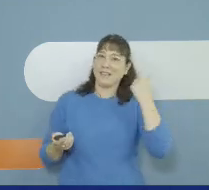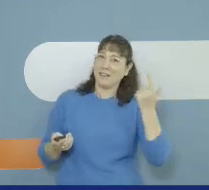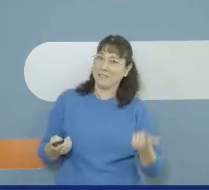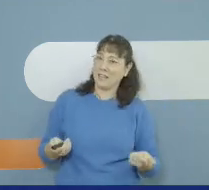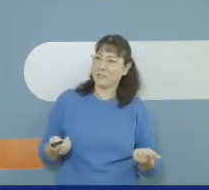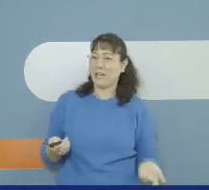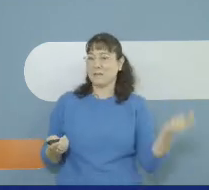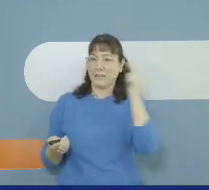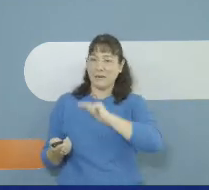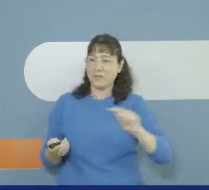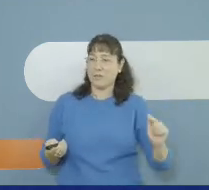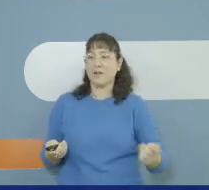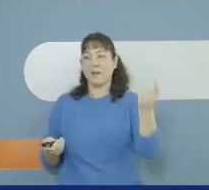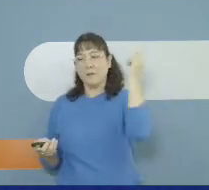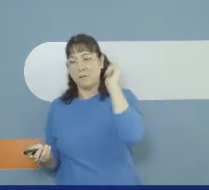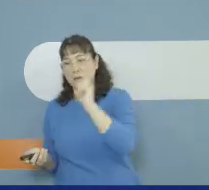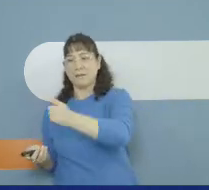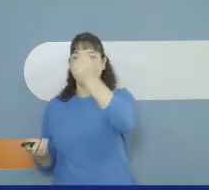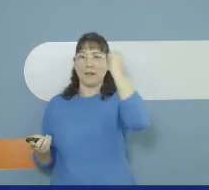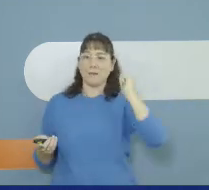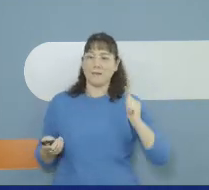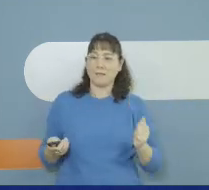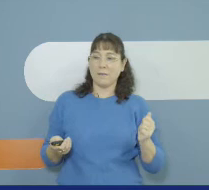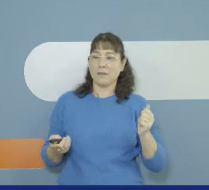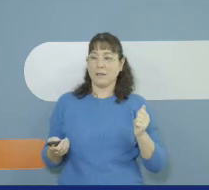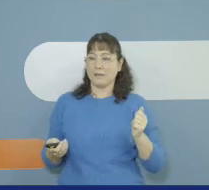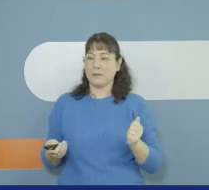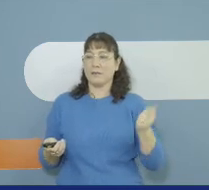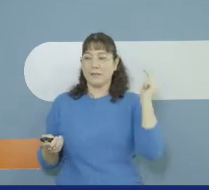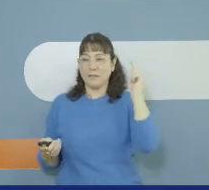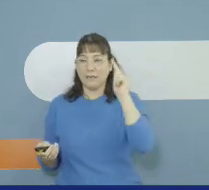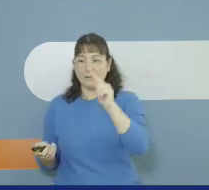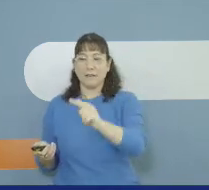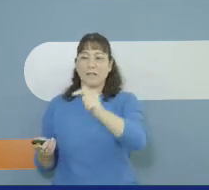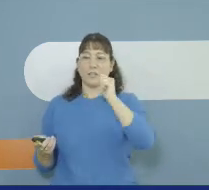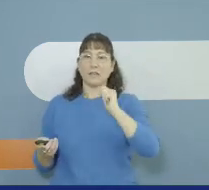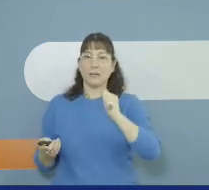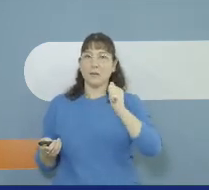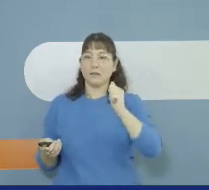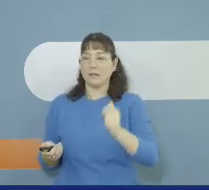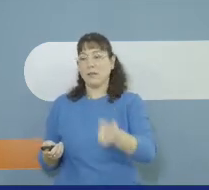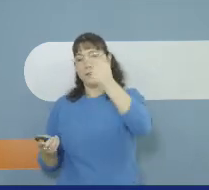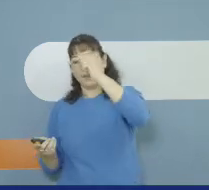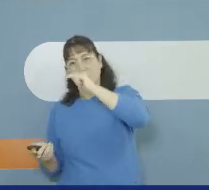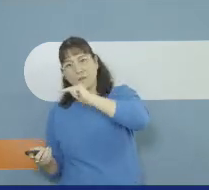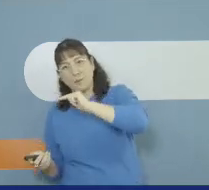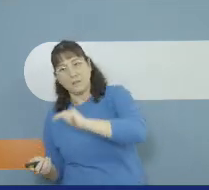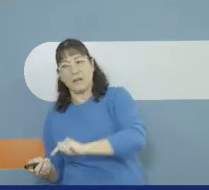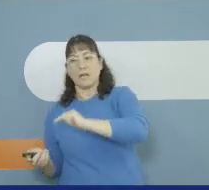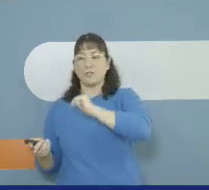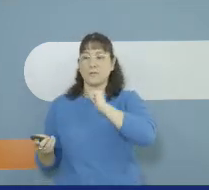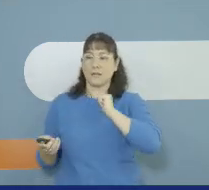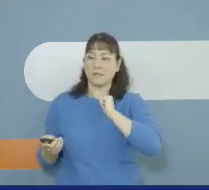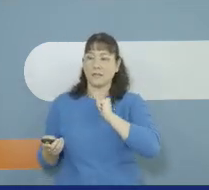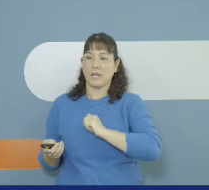עם סרט חדש ואז מתחילים שוב מי מטייל בשדה בן ערים? ילד אחד שאינכם מכירים וכובע